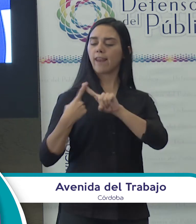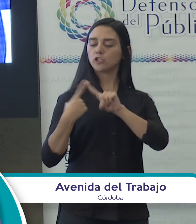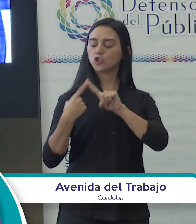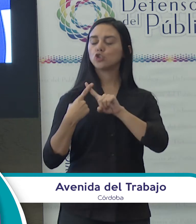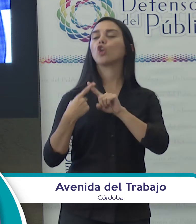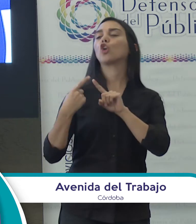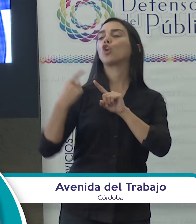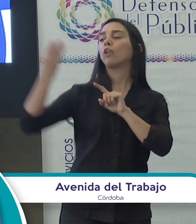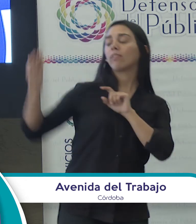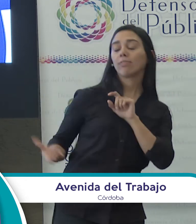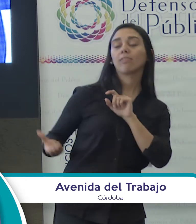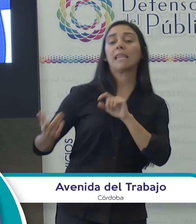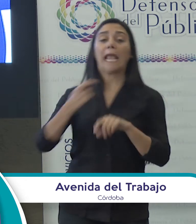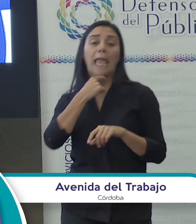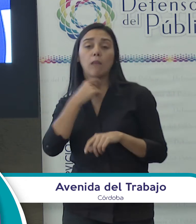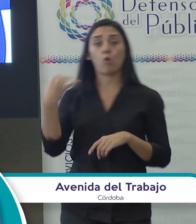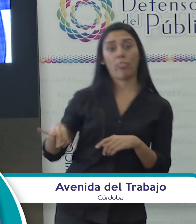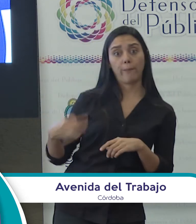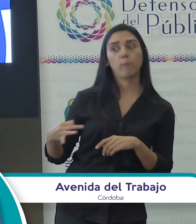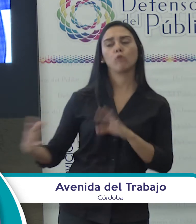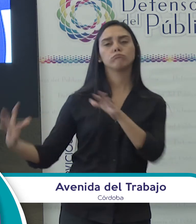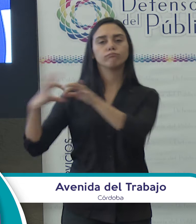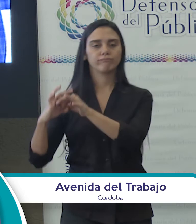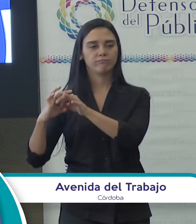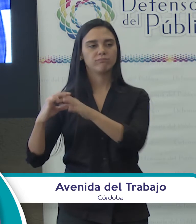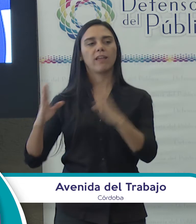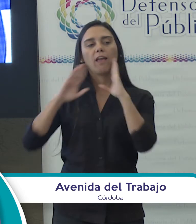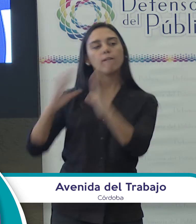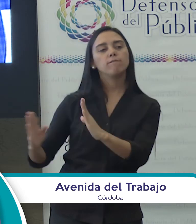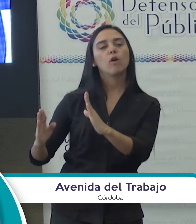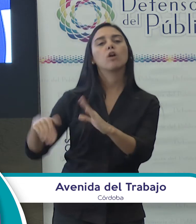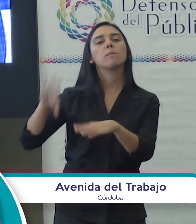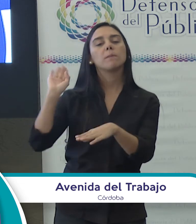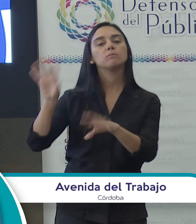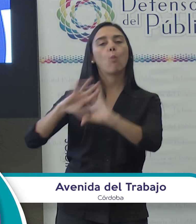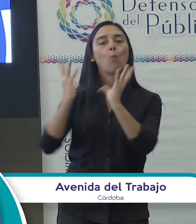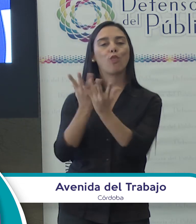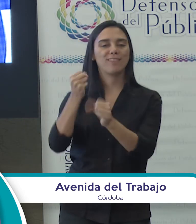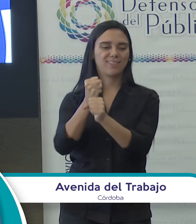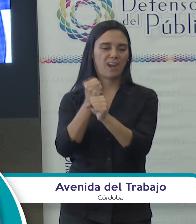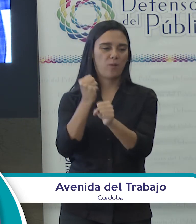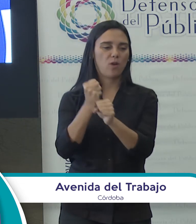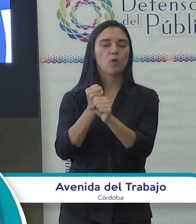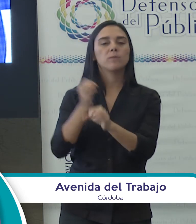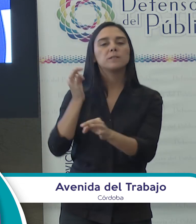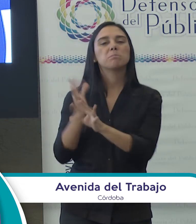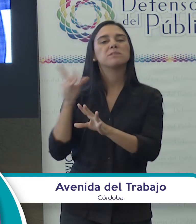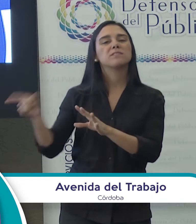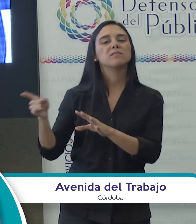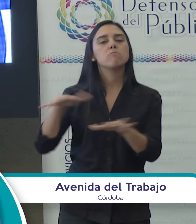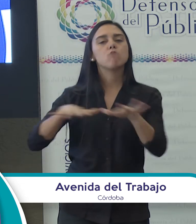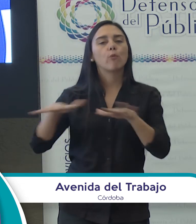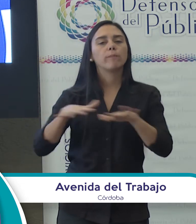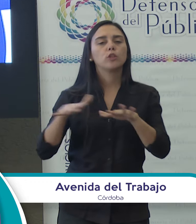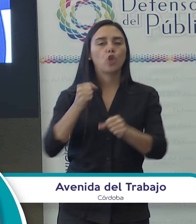podemos establecer. En lo comunicacional apostamos a enfocarnos exclusivamente en el mundo del trabajo y específicamente en el movimiento